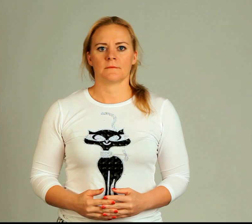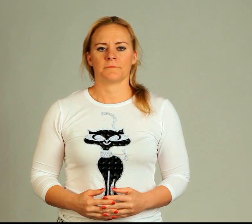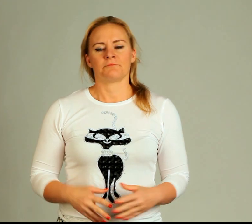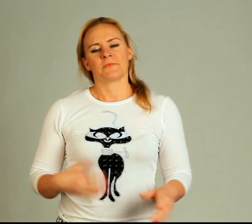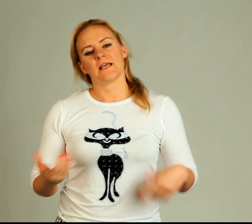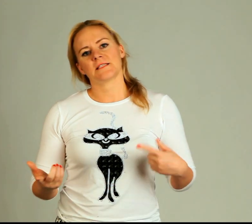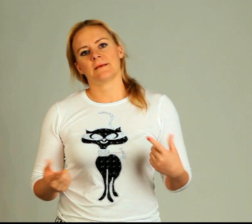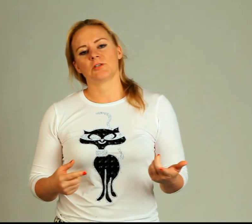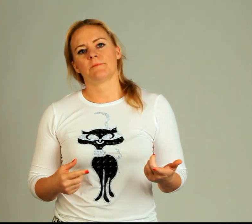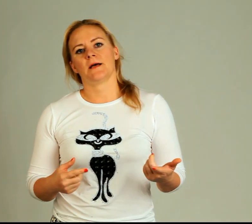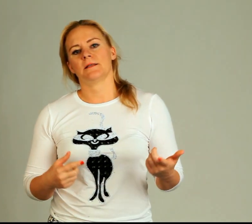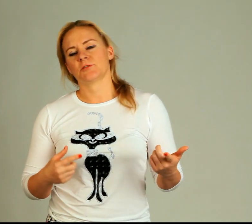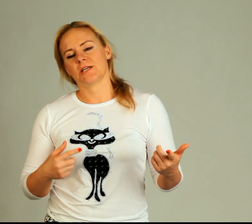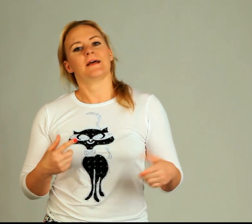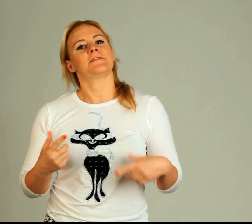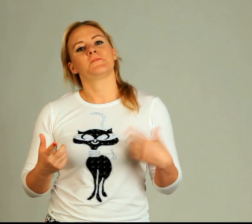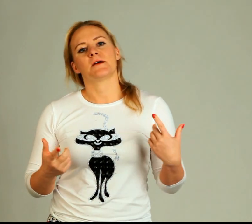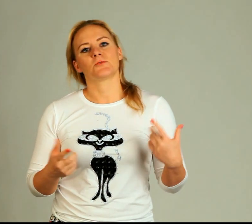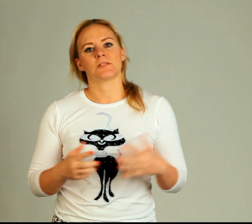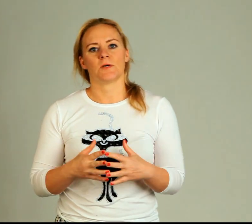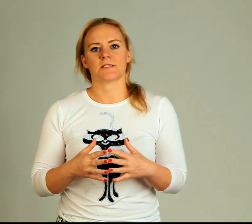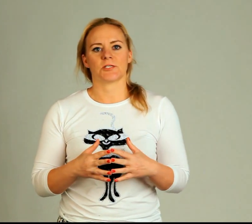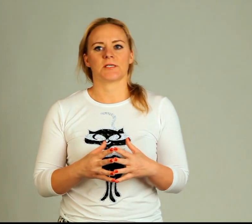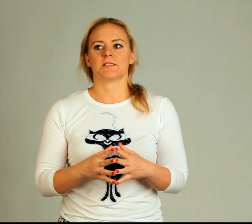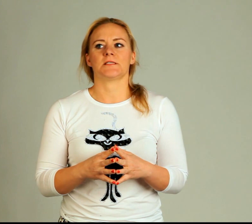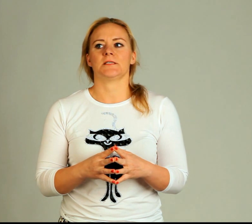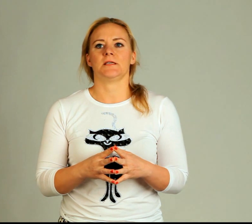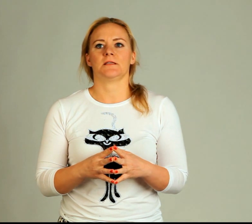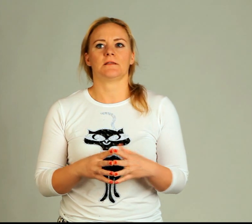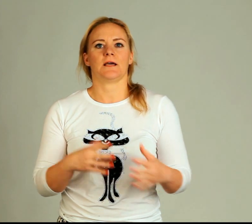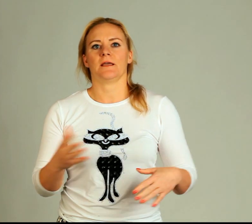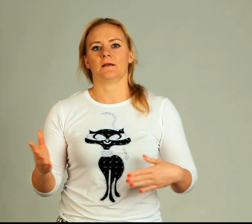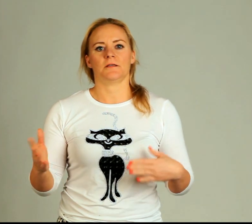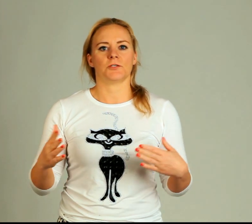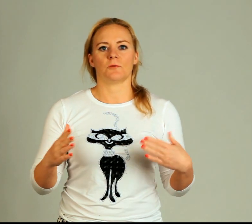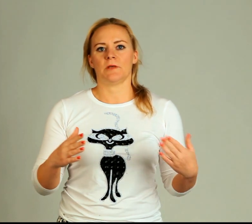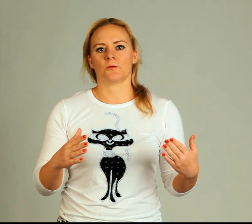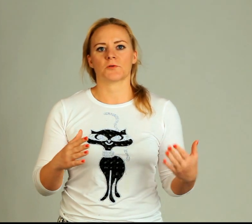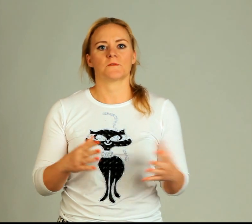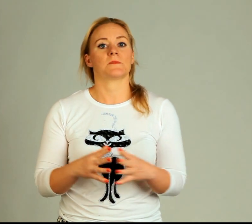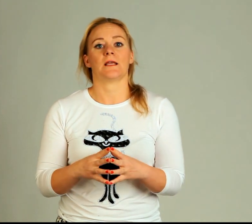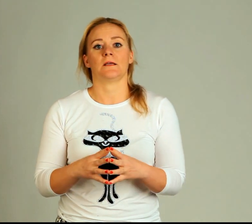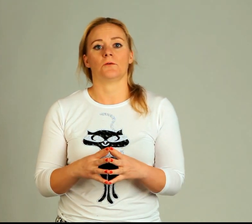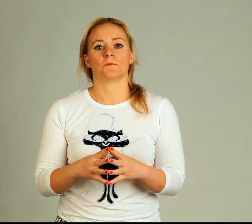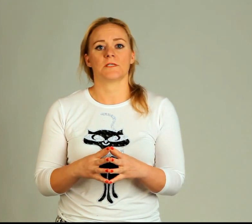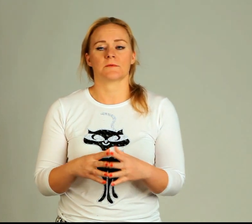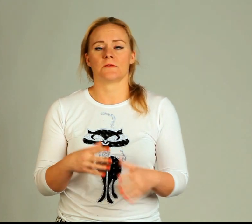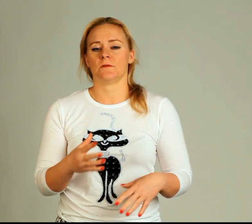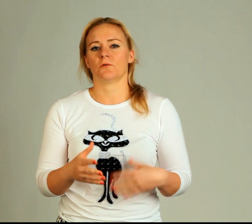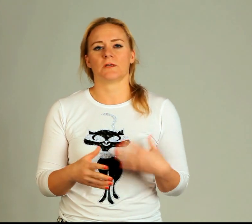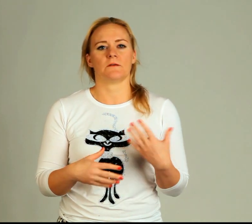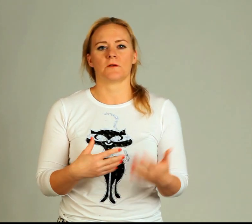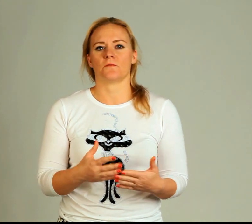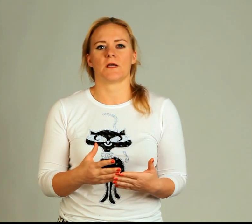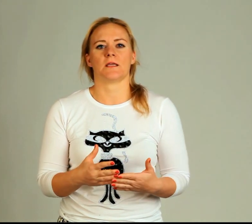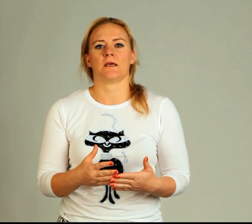Já si například vyberu situaci, že se chci cítit tak, jak když doběhnu po svým tréninku. Cítím se výborně, vyrovnaně,